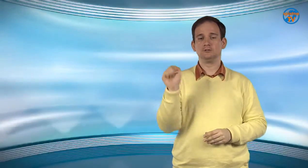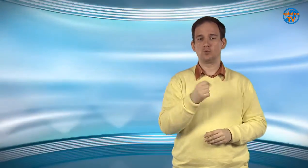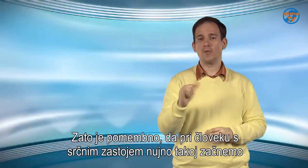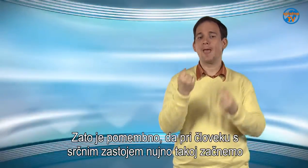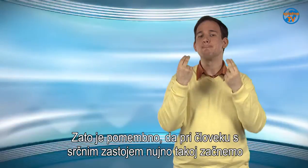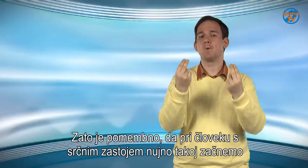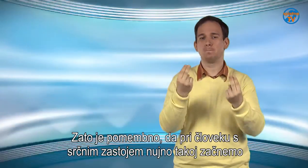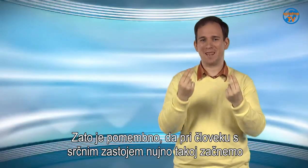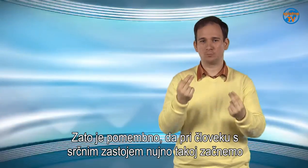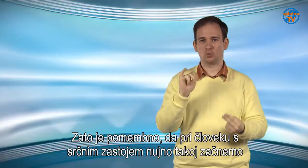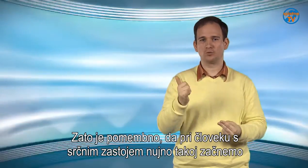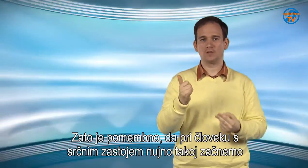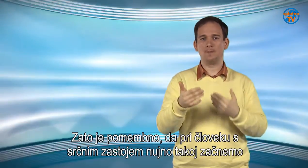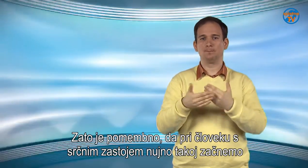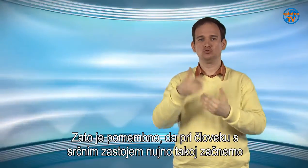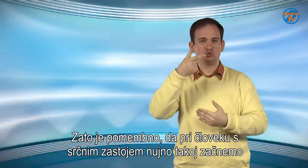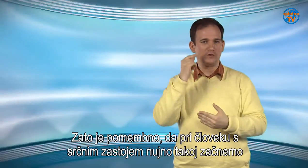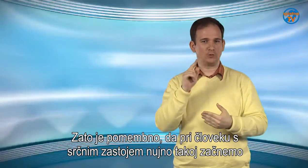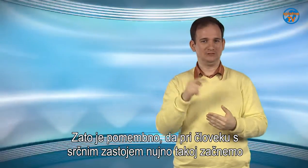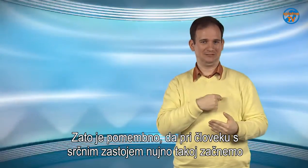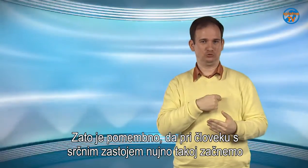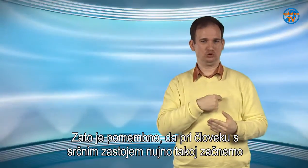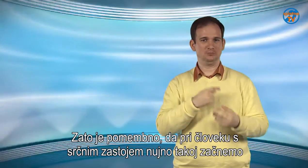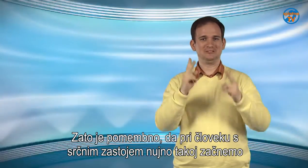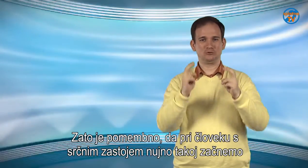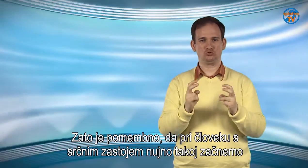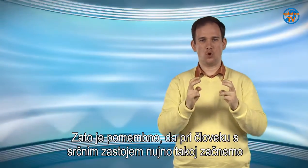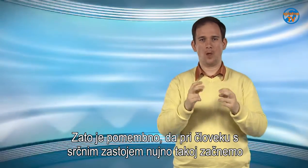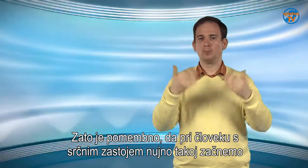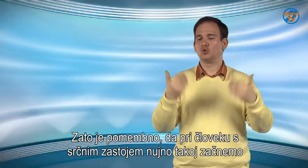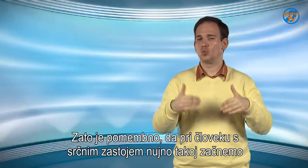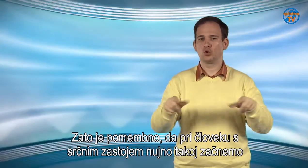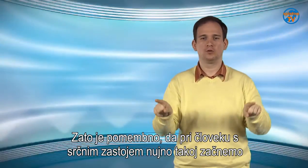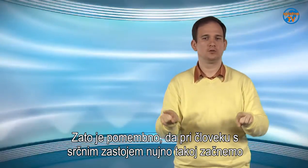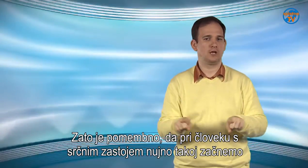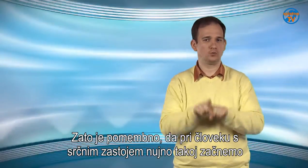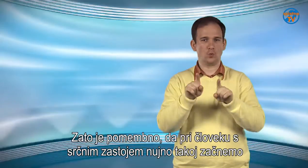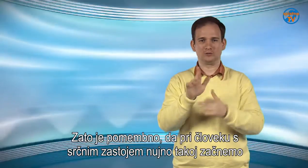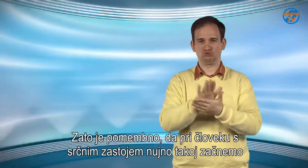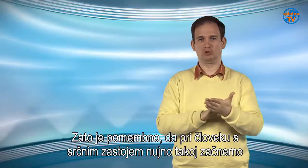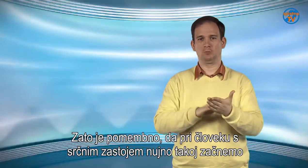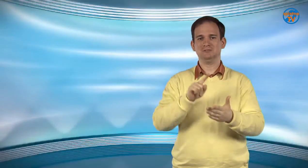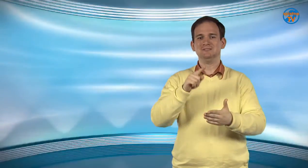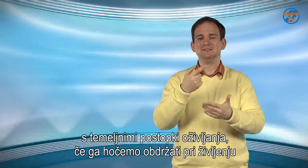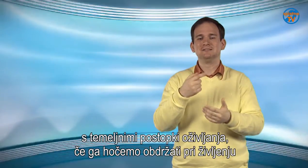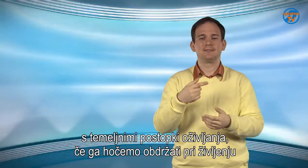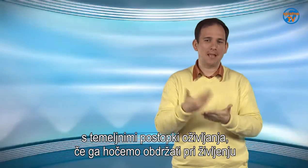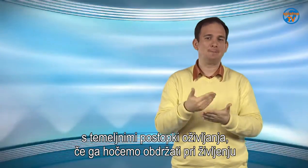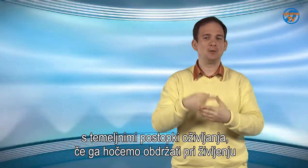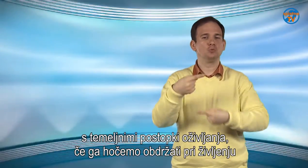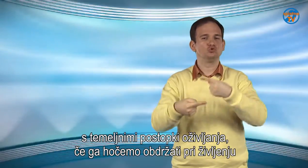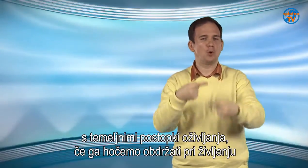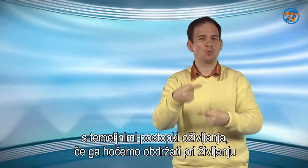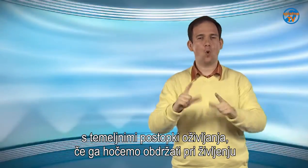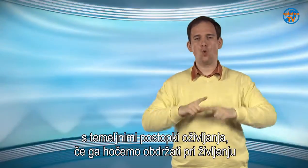Zato je pomembno, da pri človeku s srčnim zastojem nujno takoj začnemo s temeljnimi postopki oživljanja,